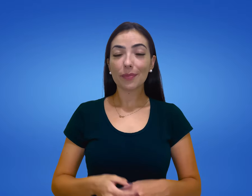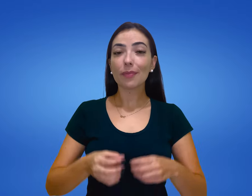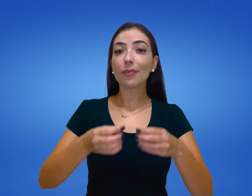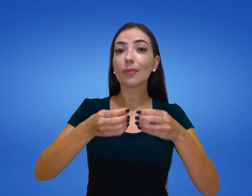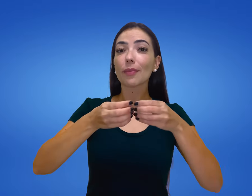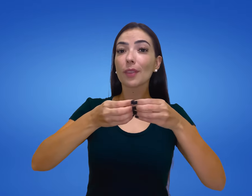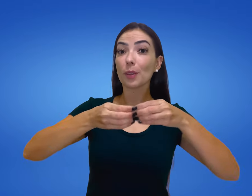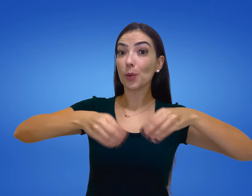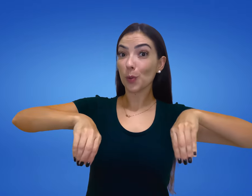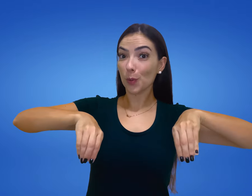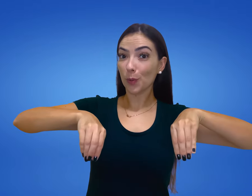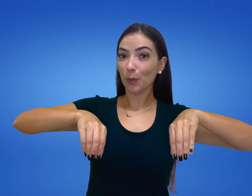Ovo